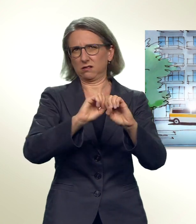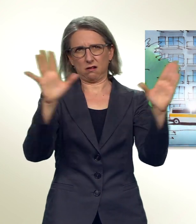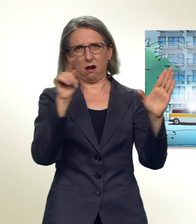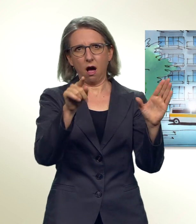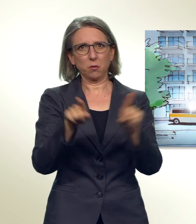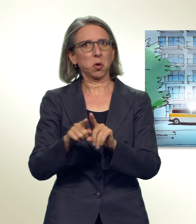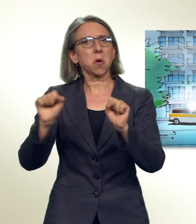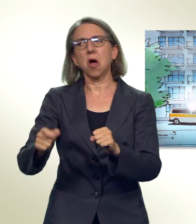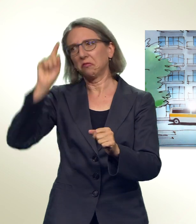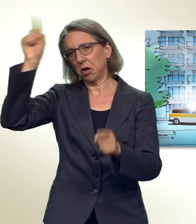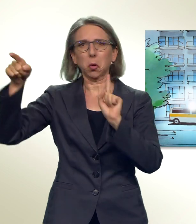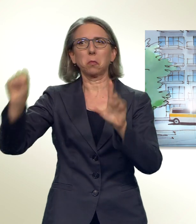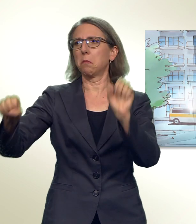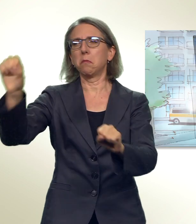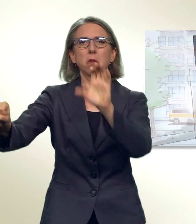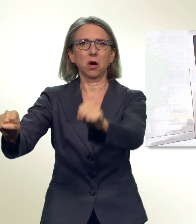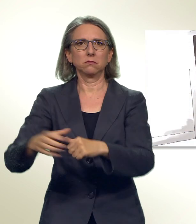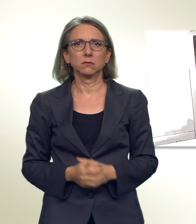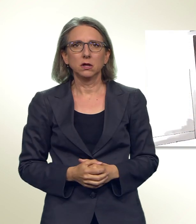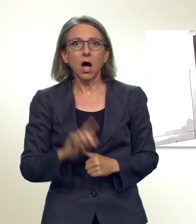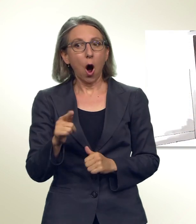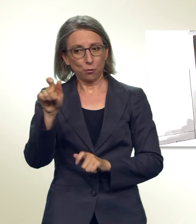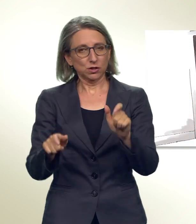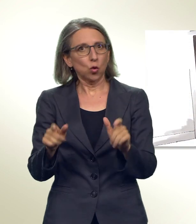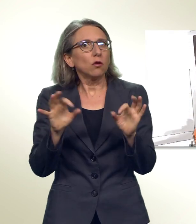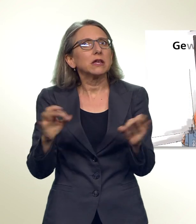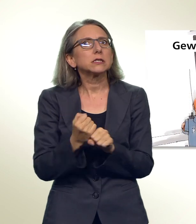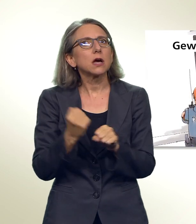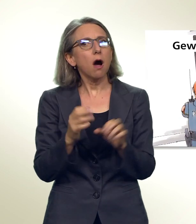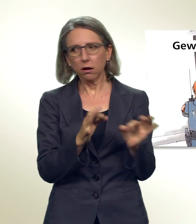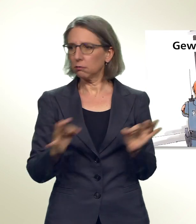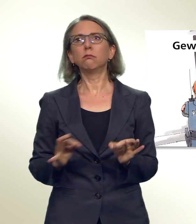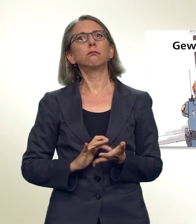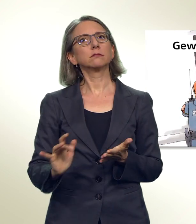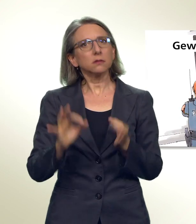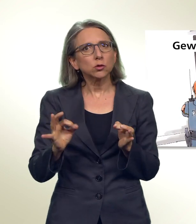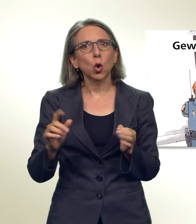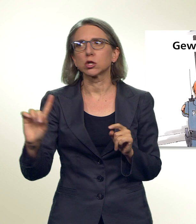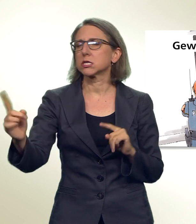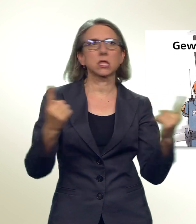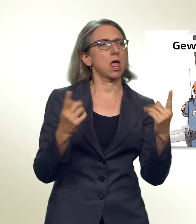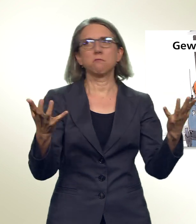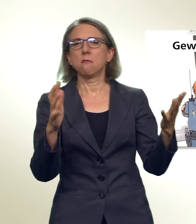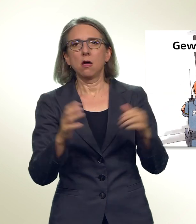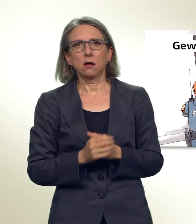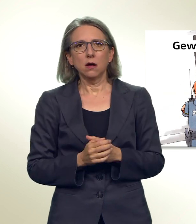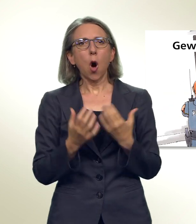für Willkür. Das Gesetz gefährde unbescholtene Bürger. Die Gewaltenteilung werde verletzt, weil die Polizei die neuen